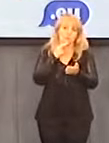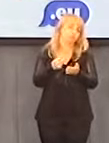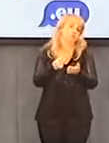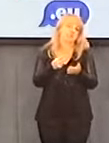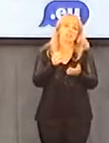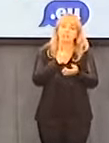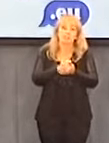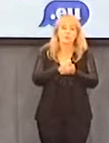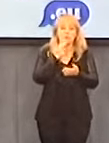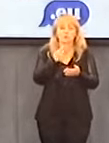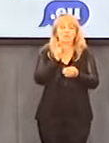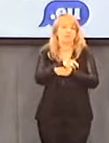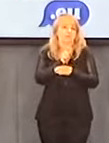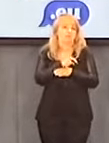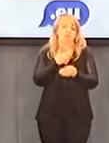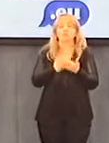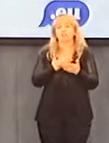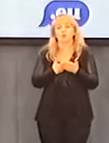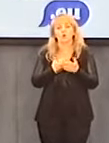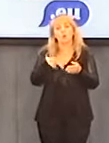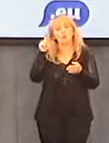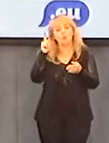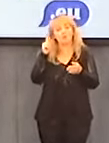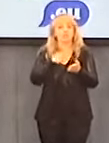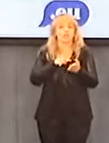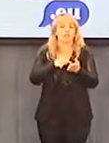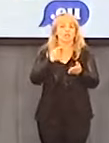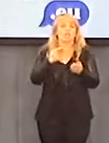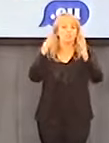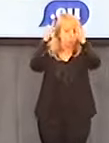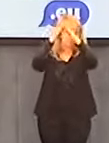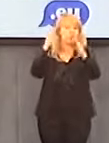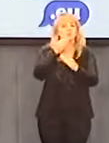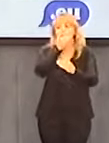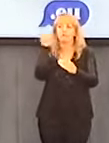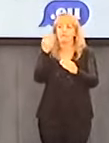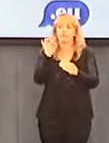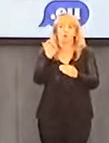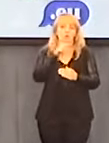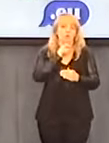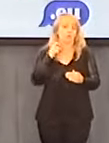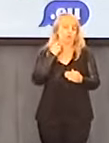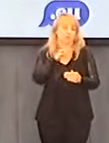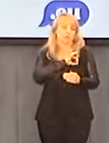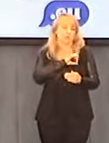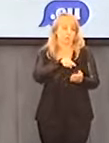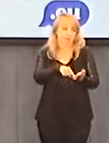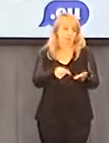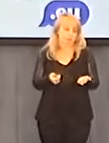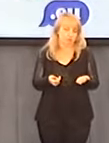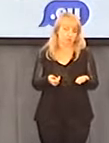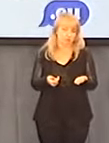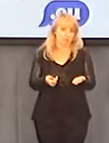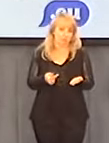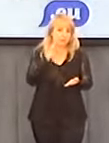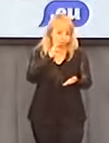nie można być tak naiwnym, żeby uważać, że biskup nie ma wiedzy o księżach pedofilach w